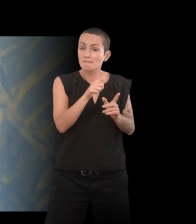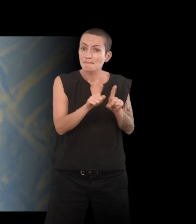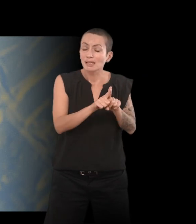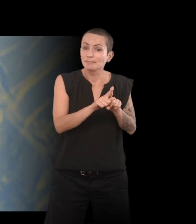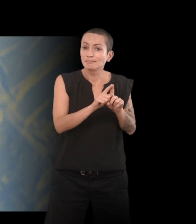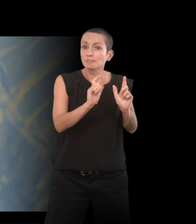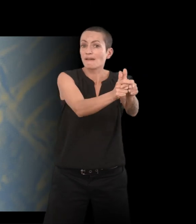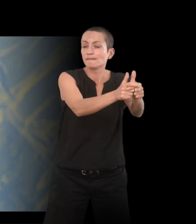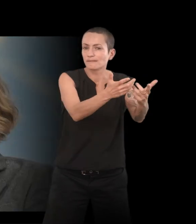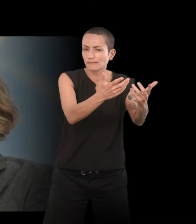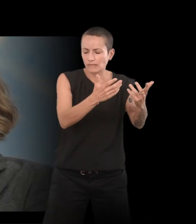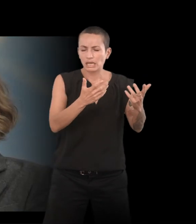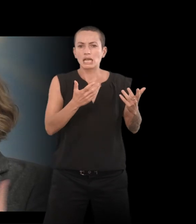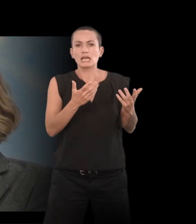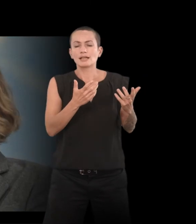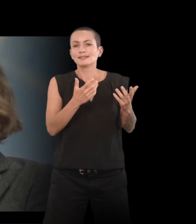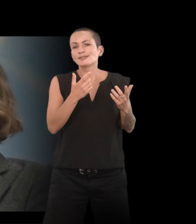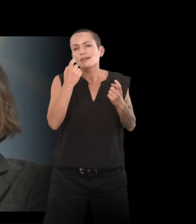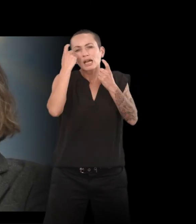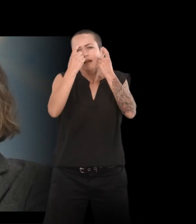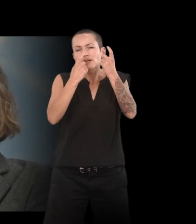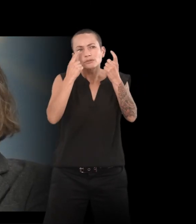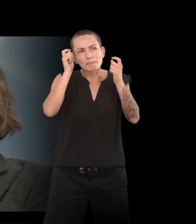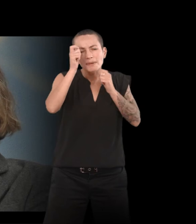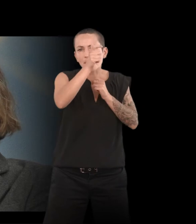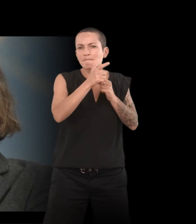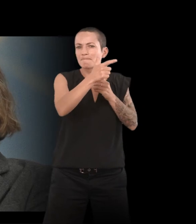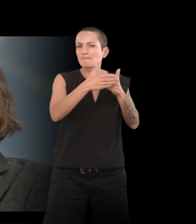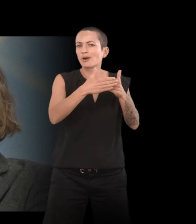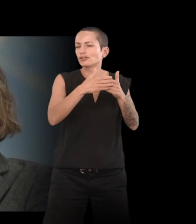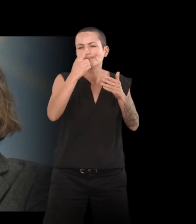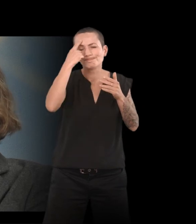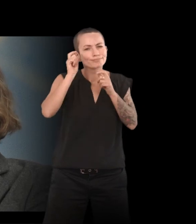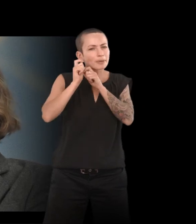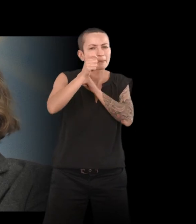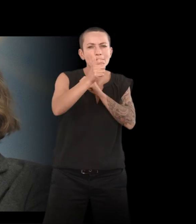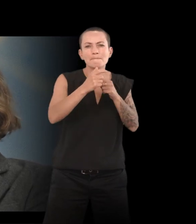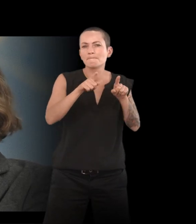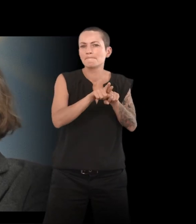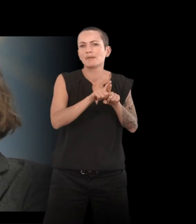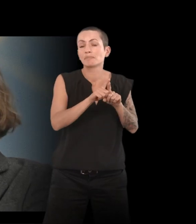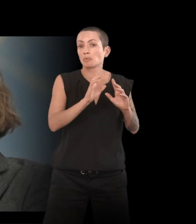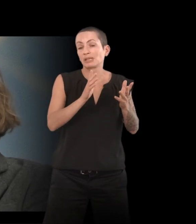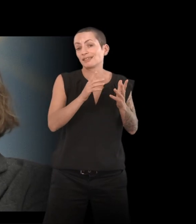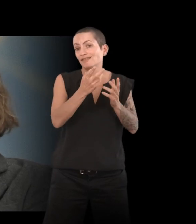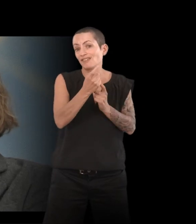ça. Et donc on a un peu les mêmes réflexions, je me rends compte. C'est vraiment le même cheminement intellectuel, aussi du fait peut-être de nos études.